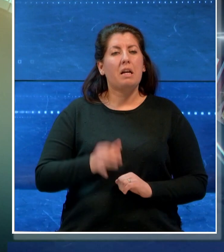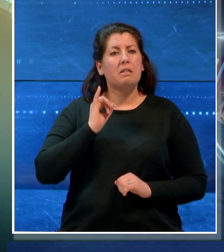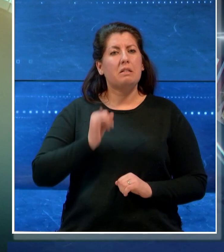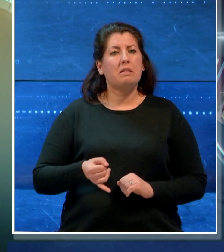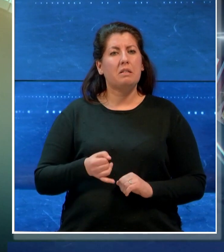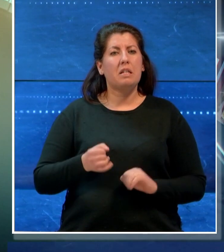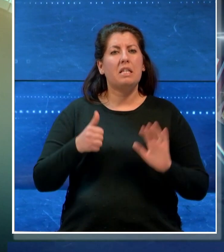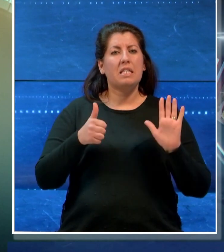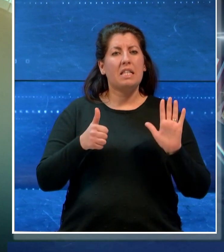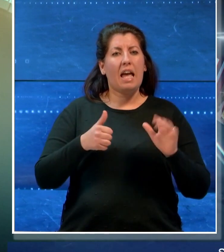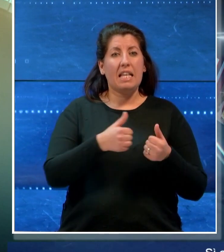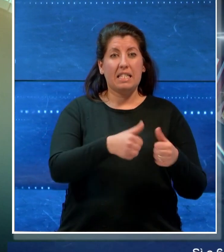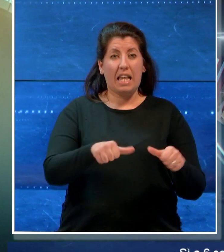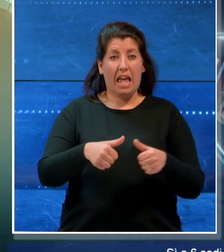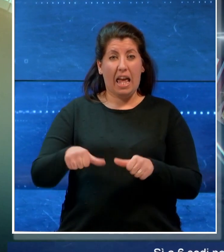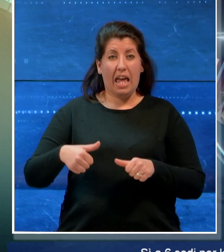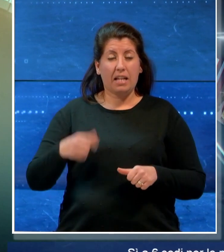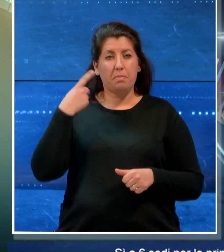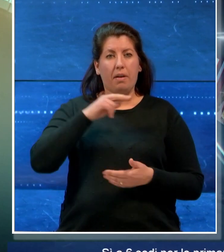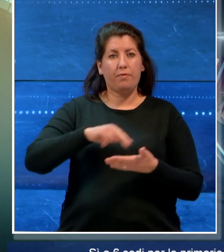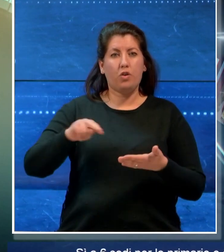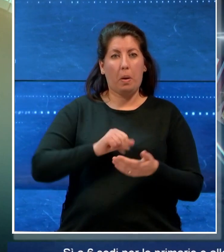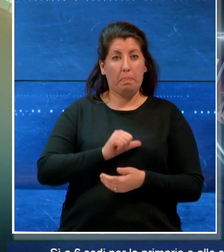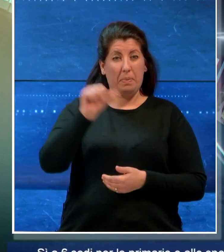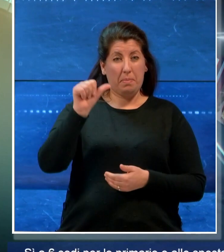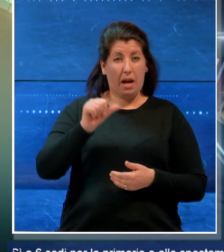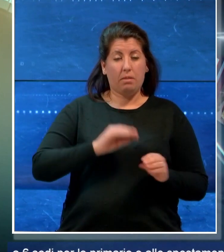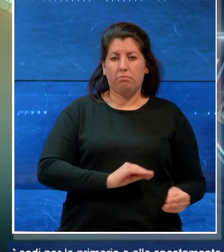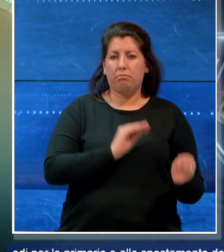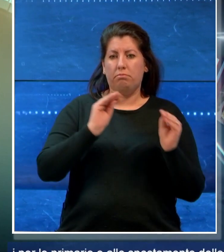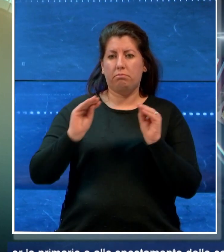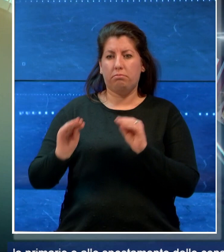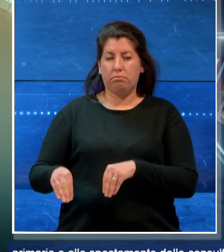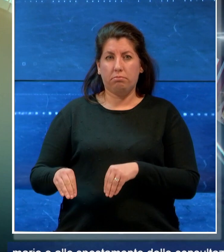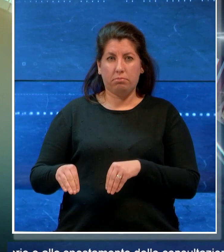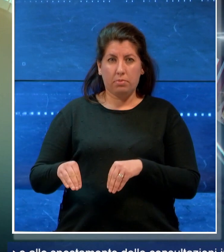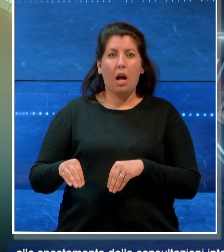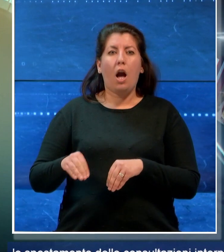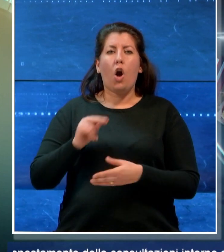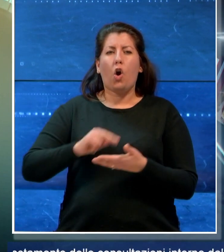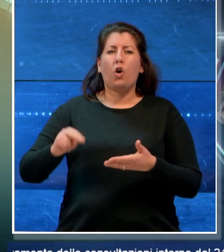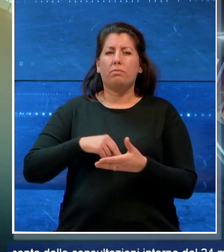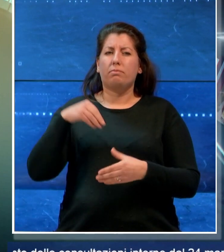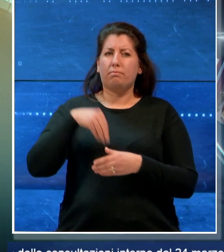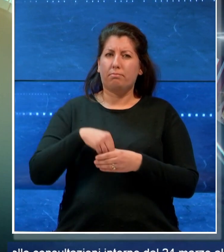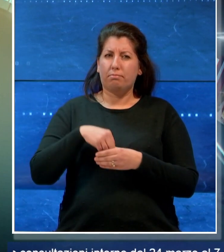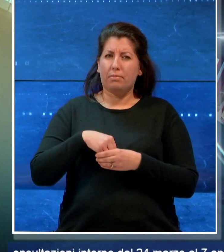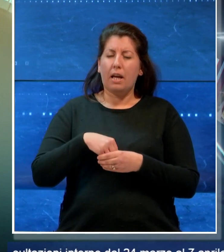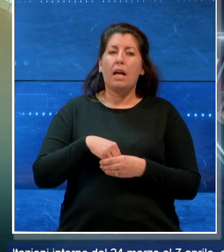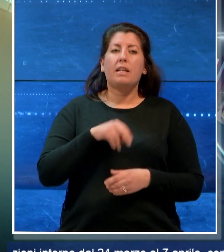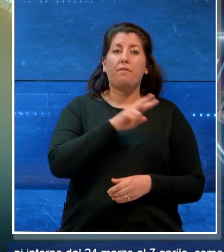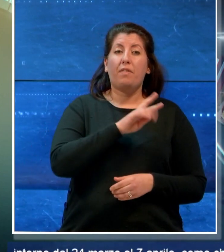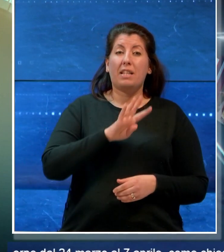sedi per le primarie e allo spostamento delle consultazioni interne dal 24